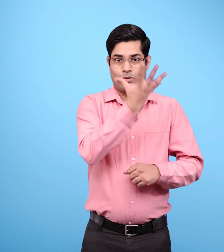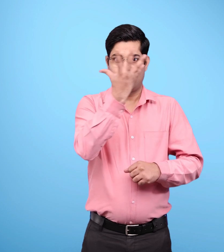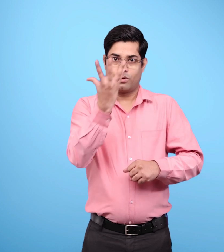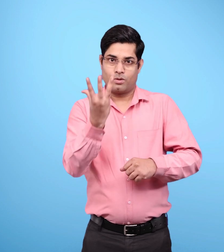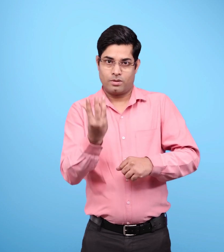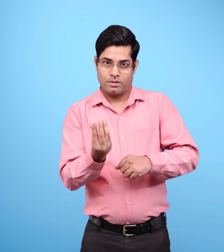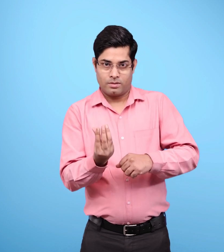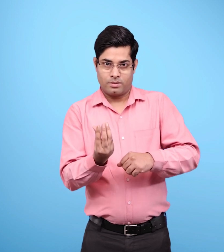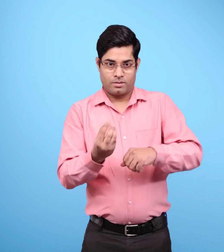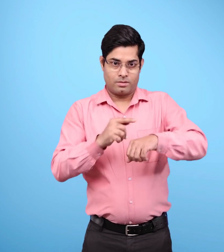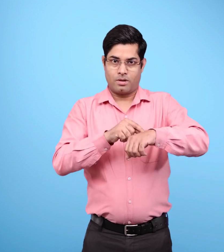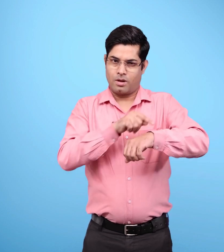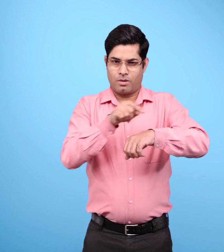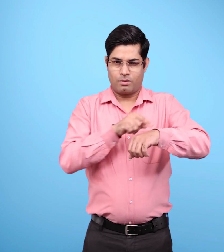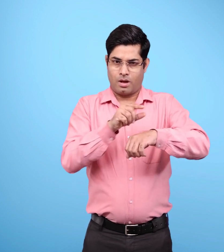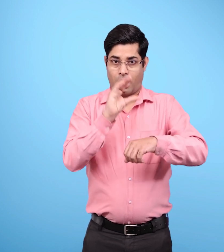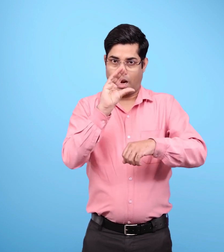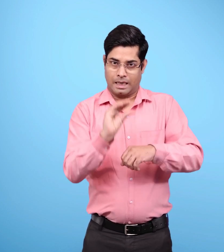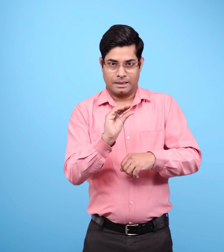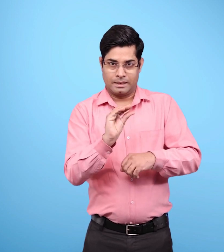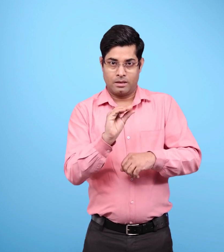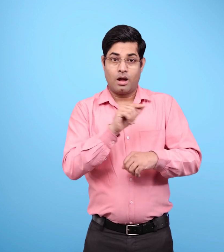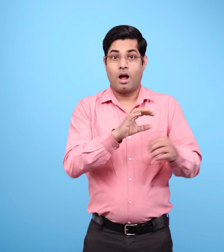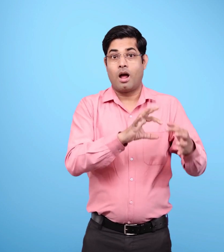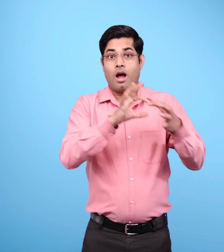पांचवा रिक्तिस्थान रिक्तिस्थान रिक्तिस्थान रिक्तिस्थान दिन छोटे होती है